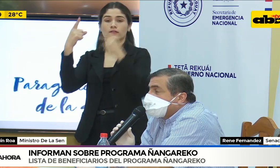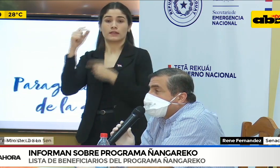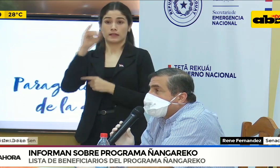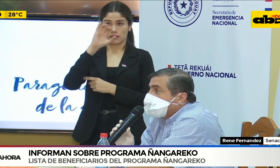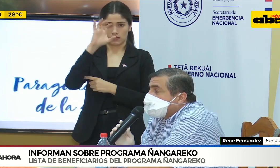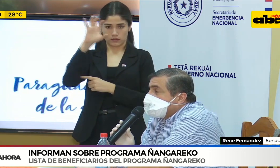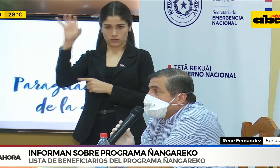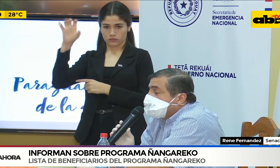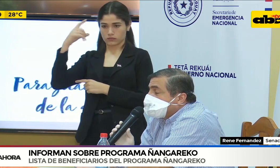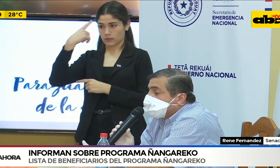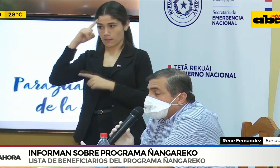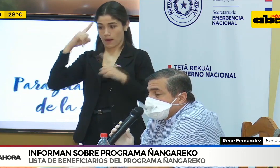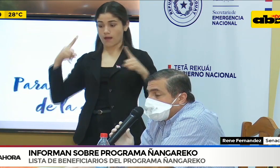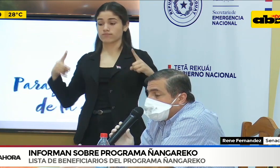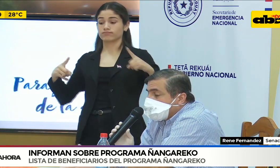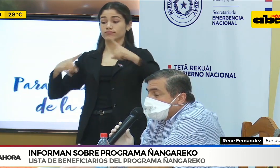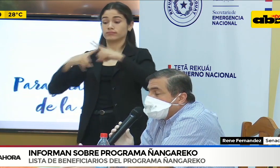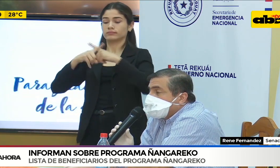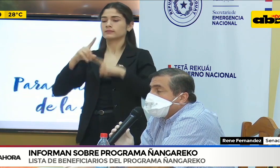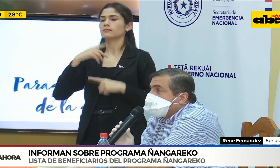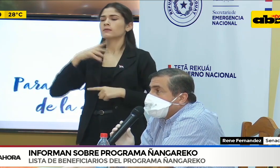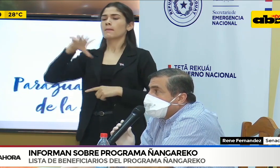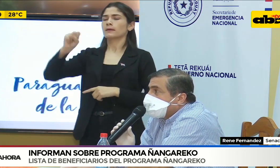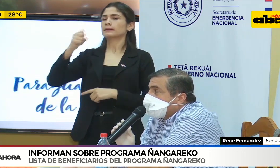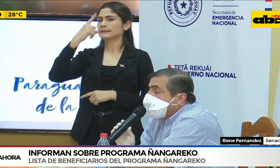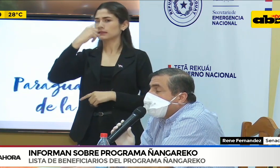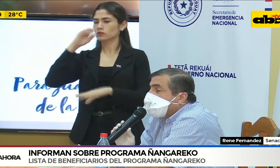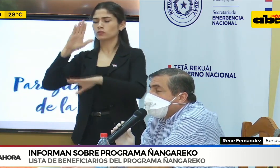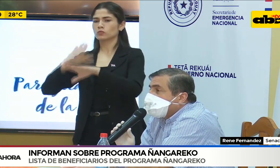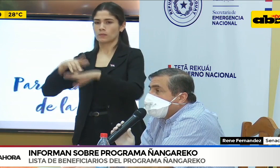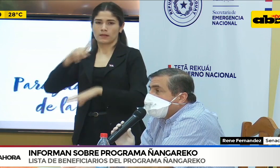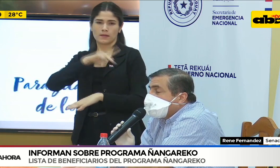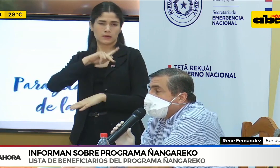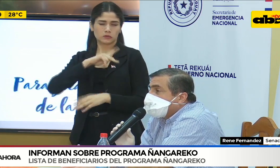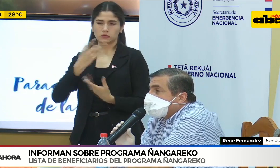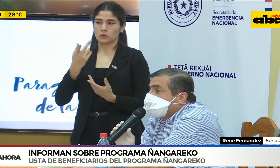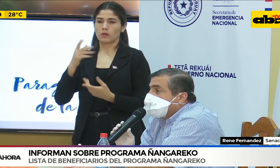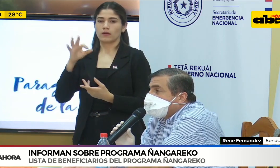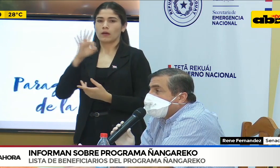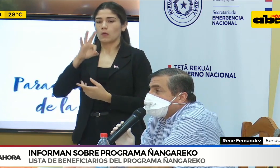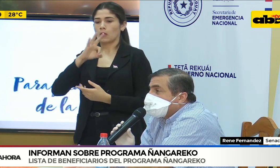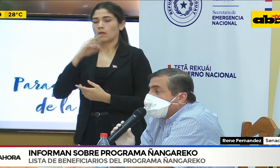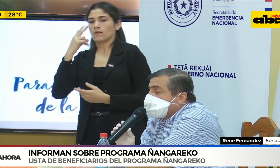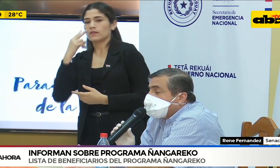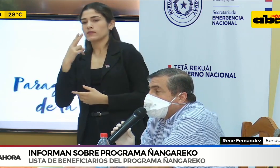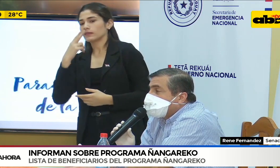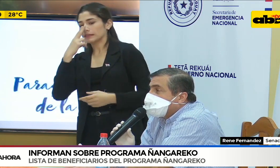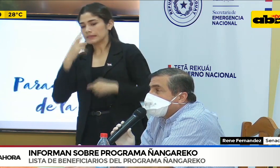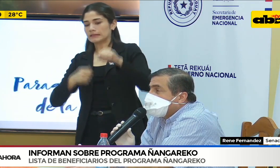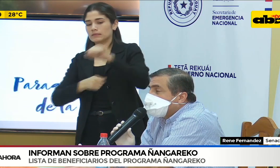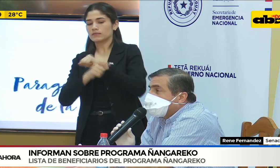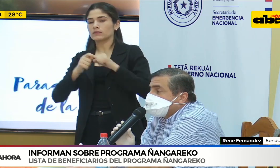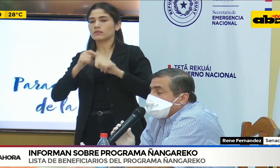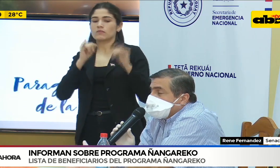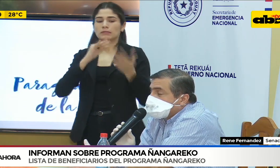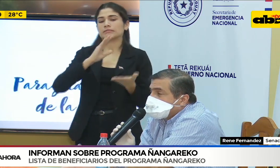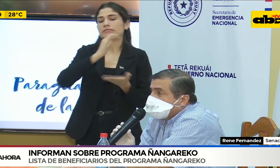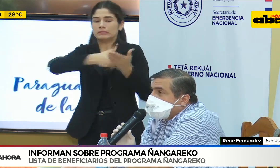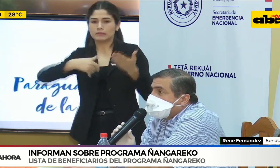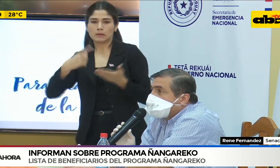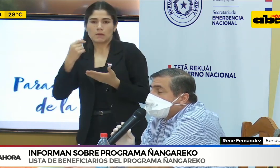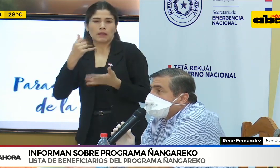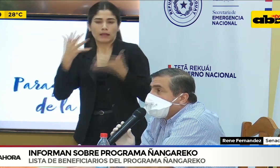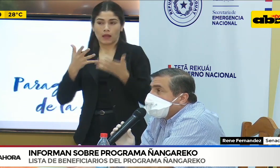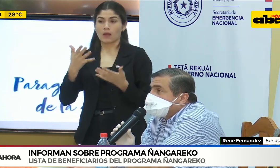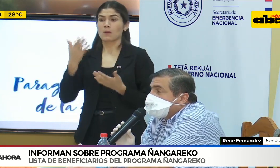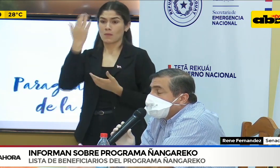porque, como se había explicado anteriormente, hay una cantidad de información basura